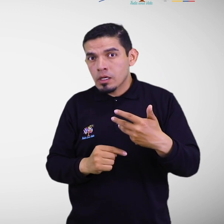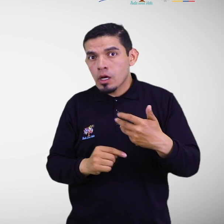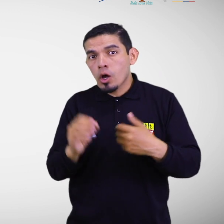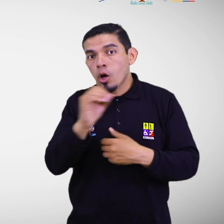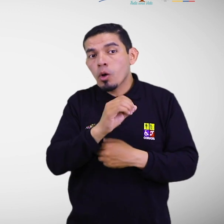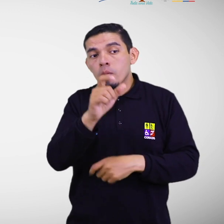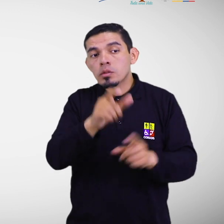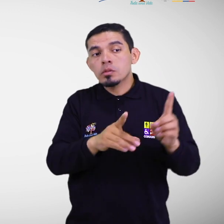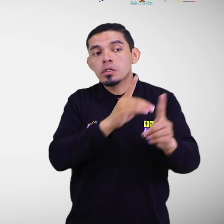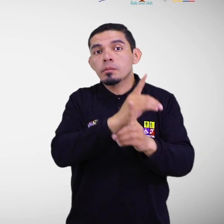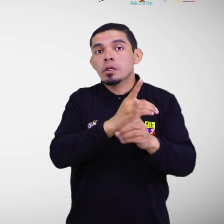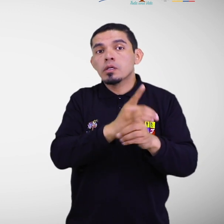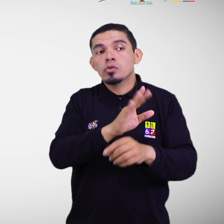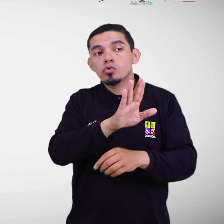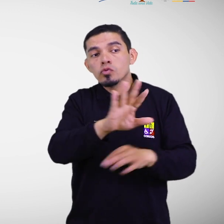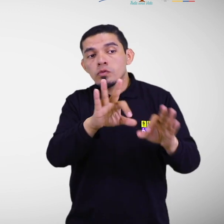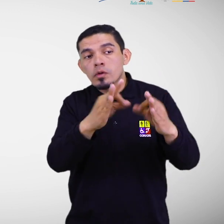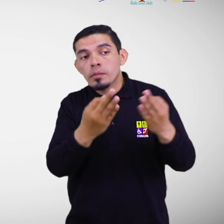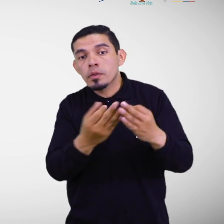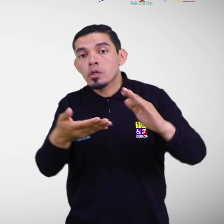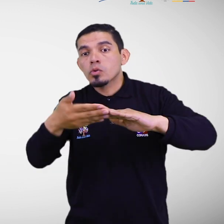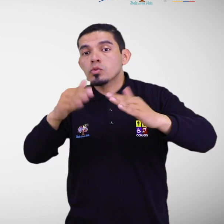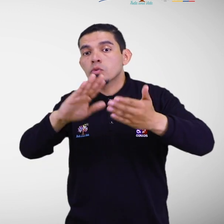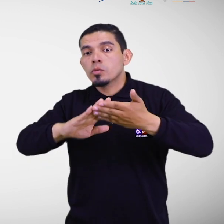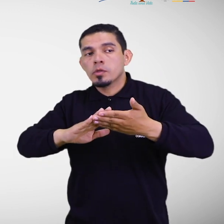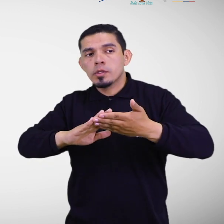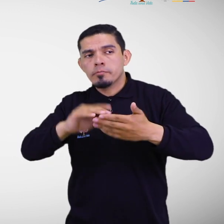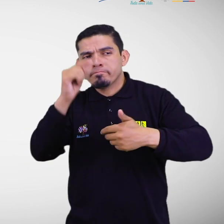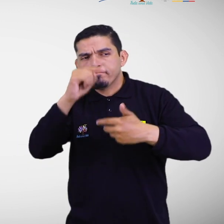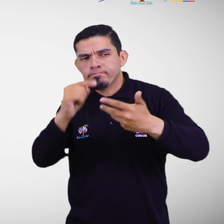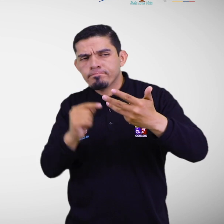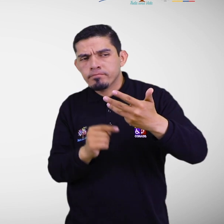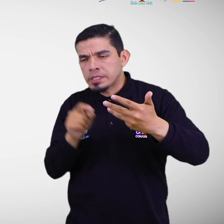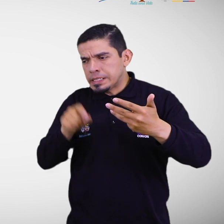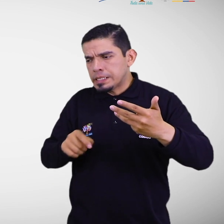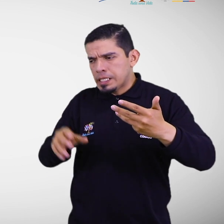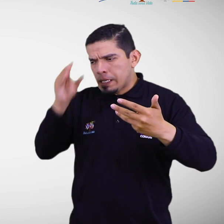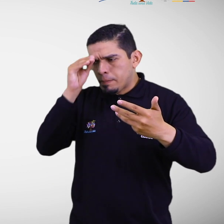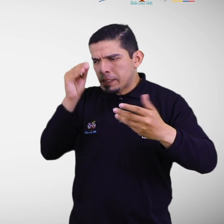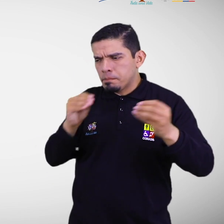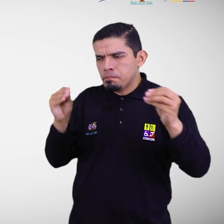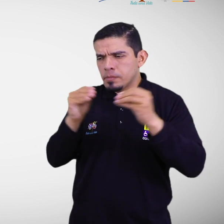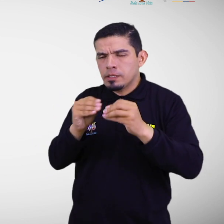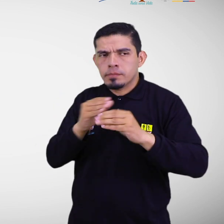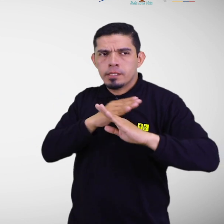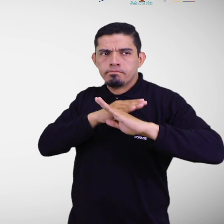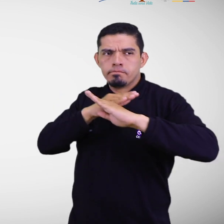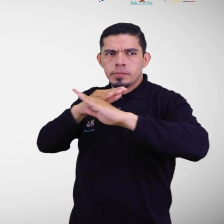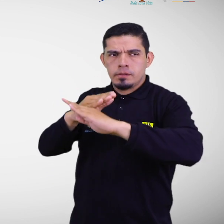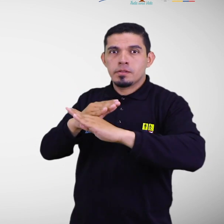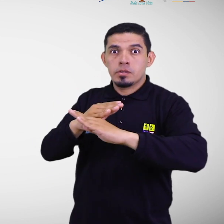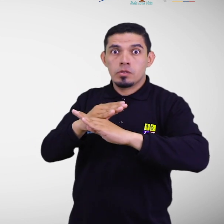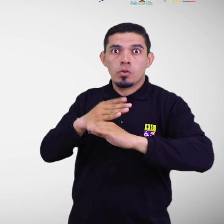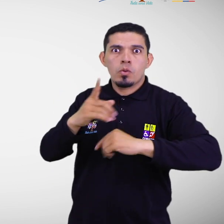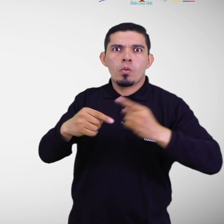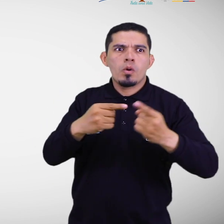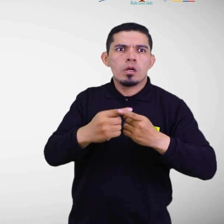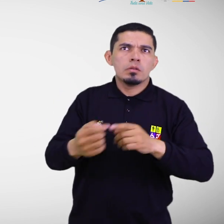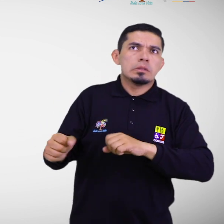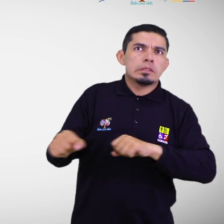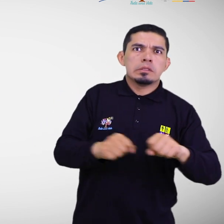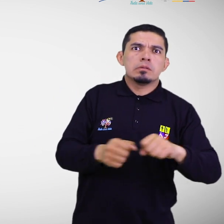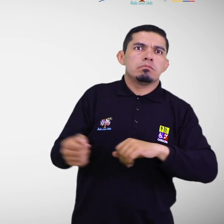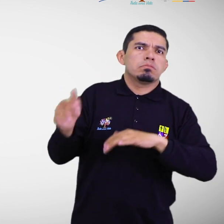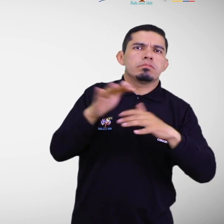familiares, cuidadores y la comunidad en general, deben adquirir para reducir los riesgos y pérdidas ante un desastre.